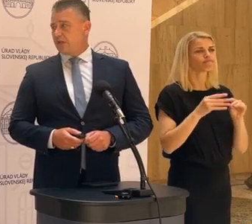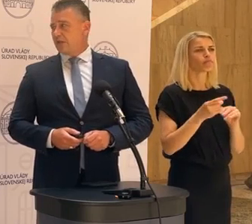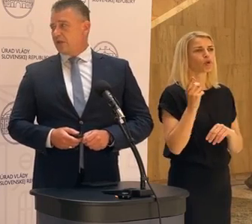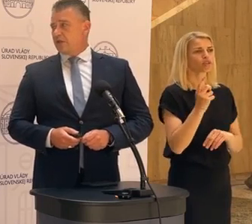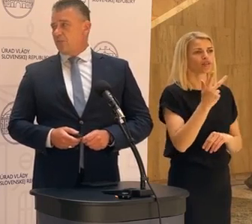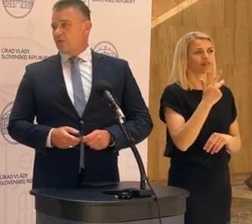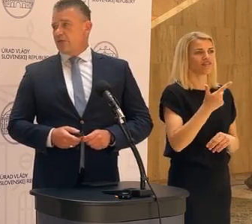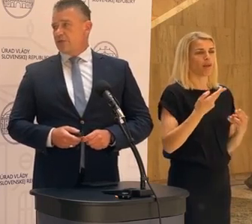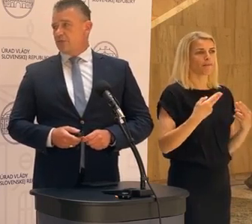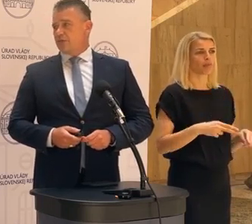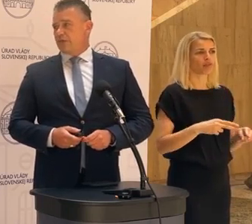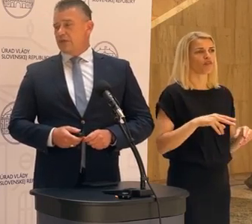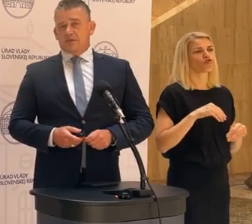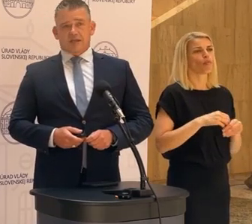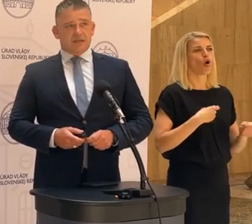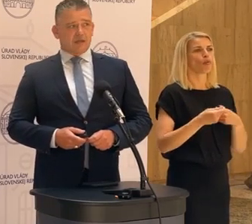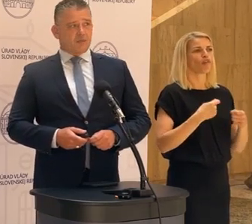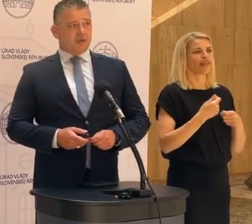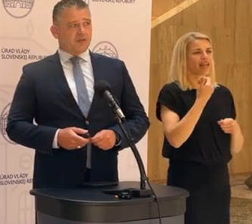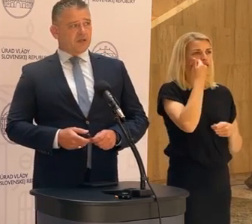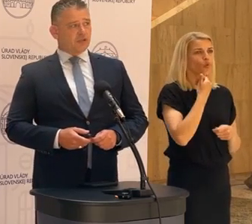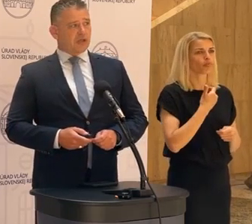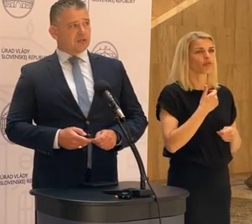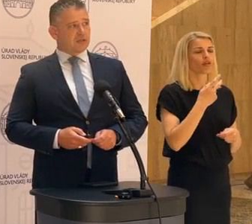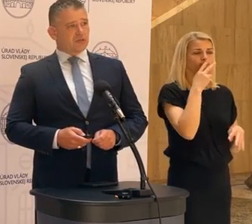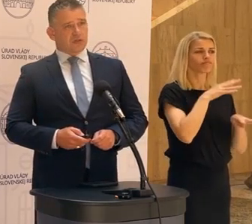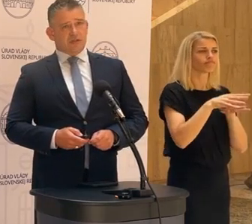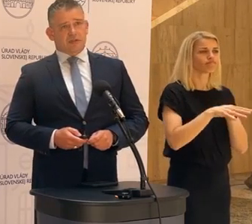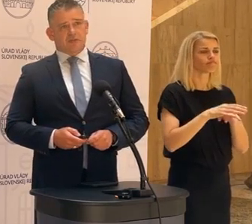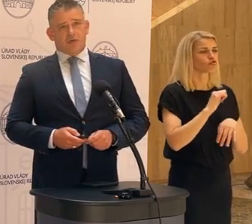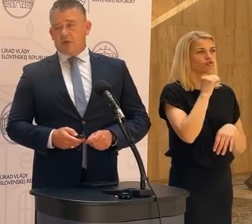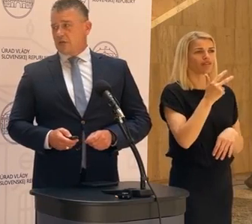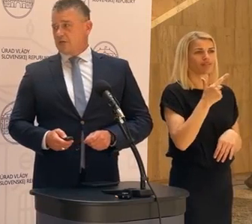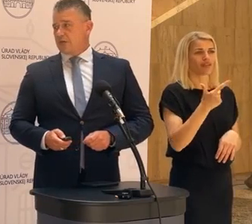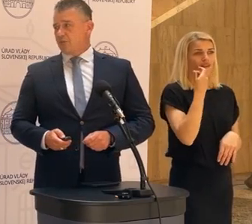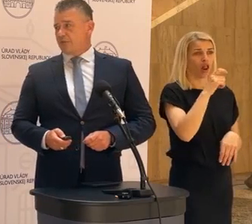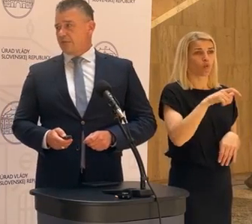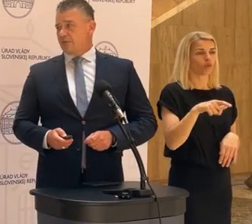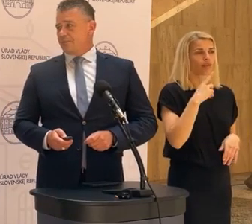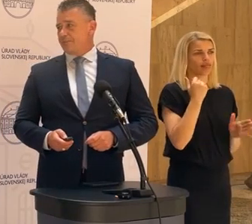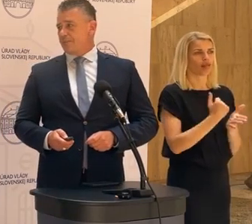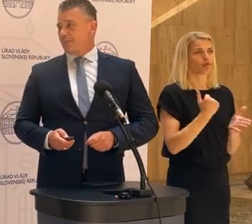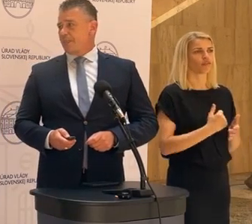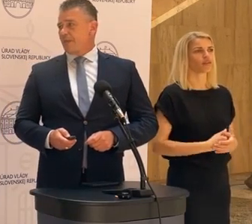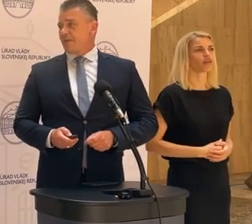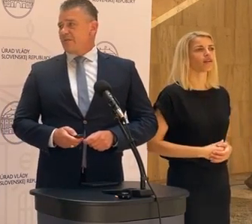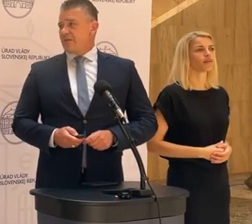podozrení na obchodovanie s ľuďmi. Zatiaľ po preverení žiadny z týchto 32 sa nepotvrdilo.